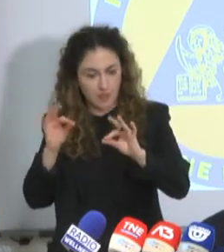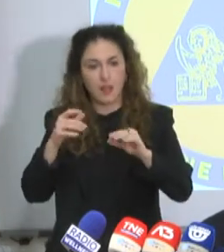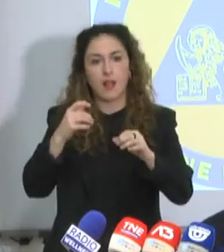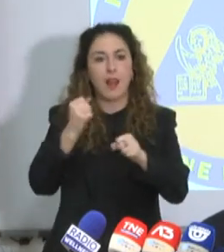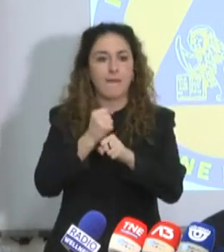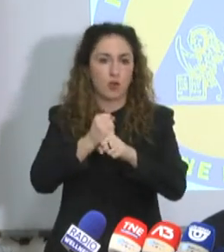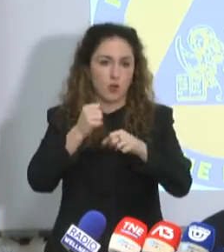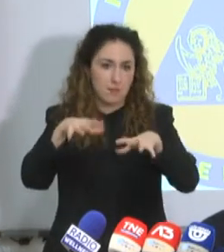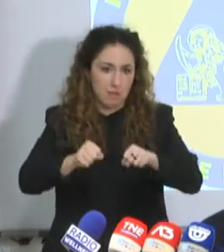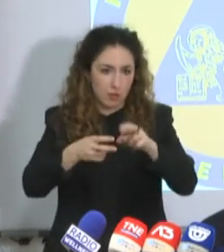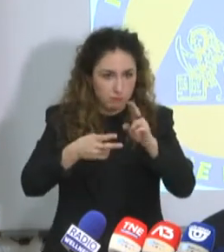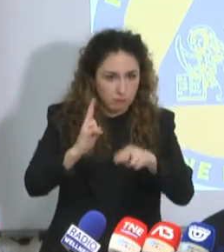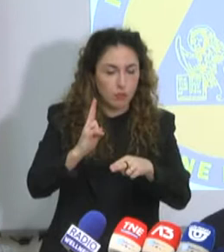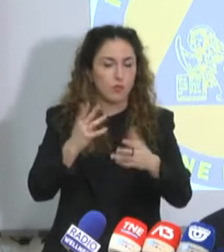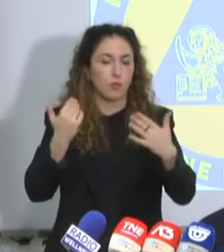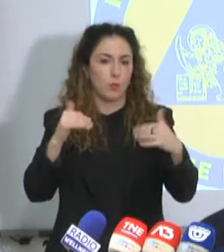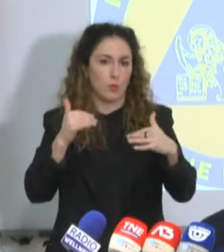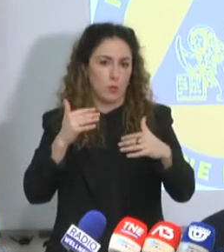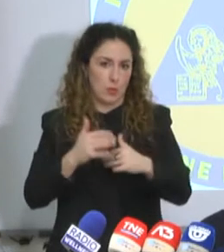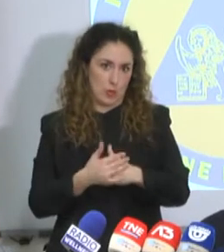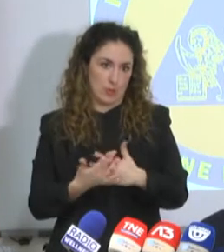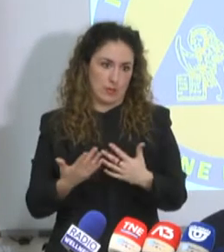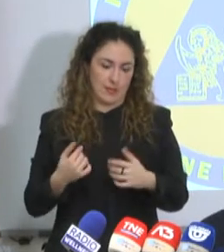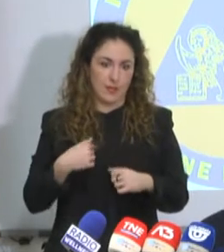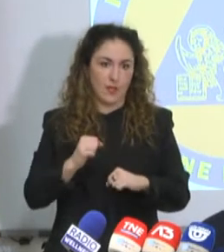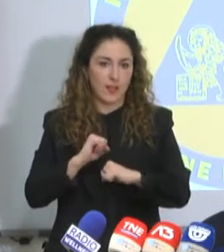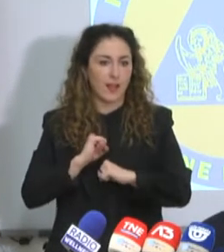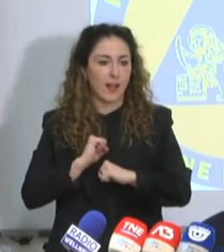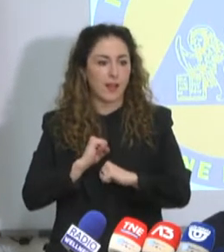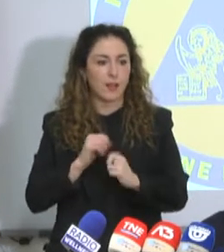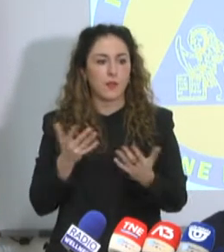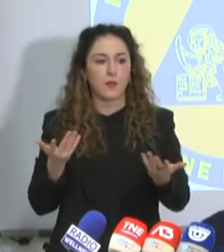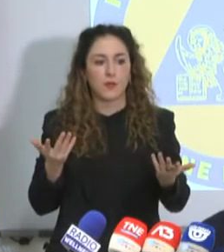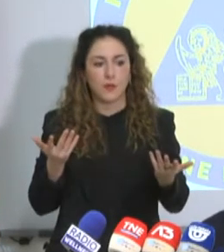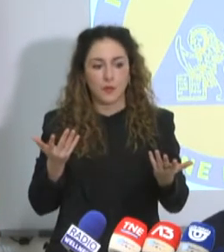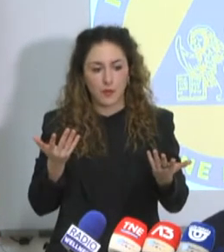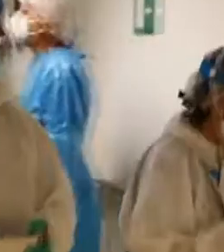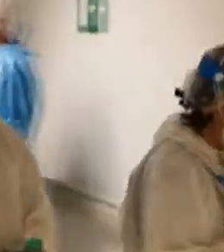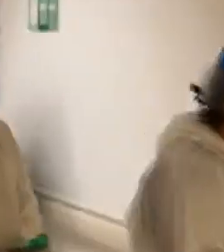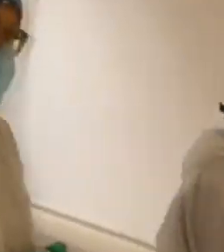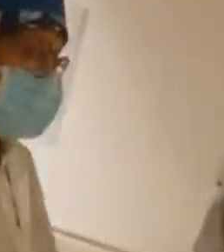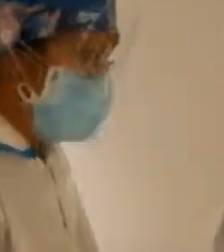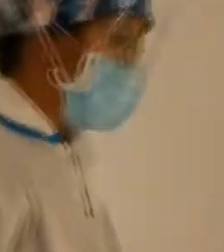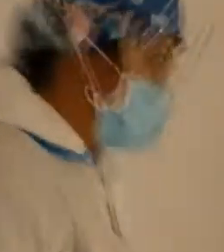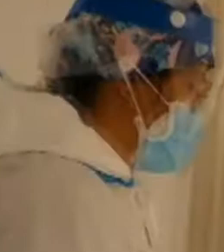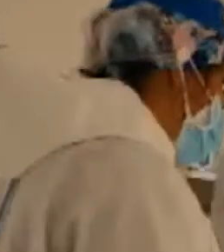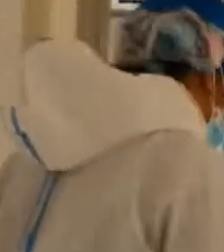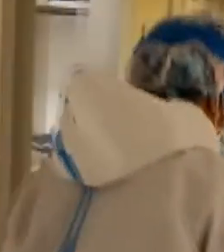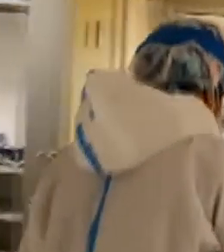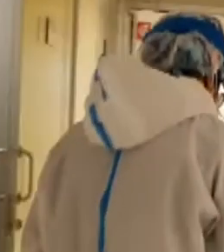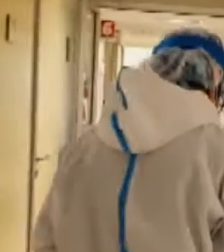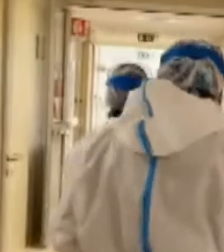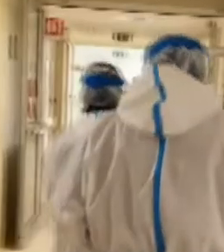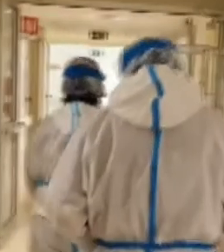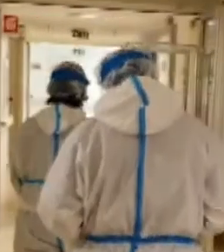superiore a quello delle consapevole ordinarie. Adesso io credo che resisteranno ancora. Tornando ai negativizzati,